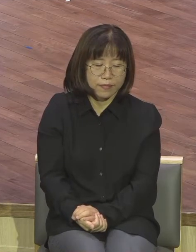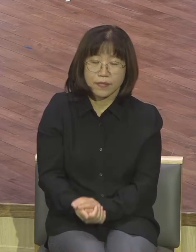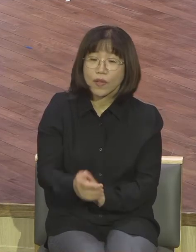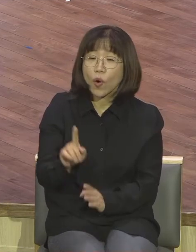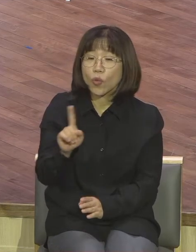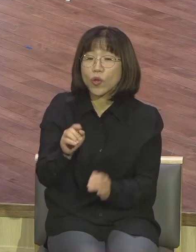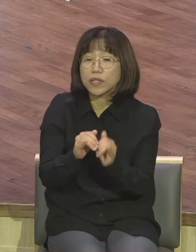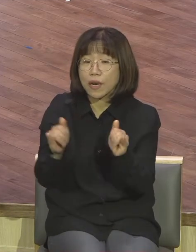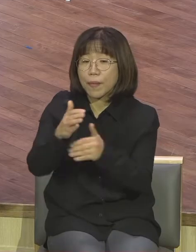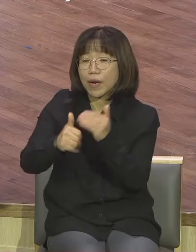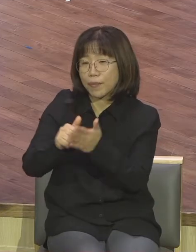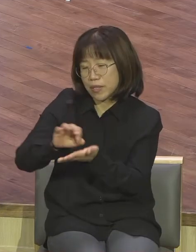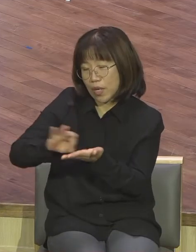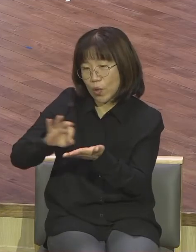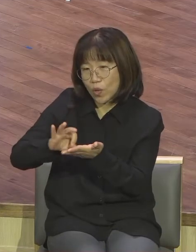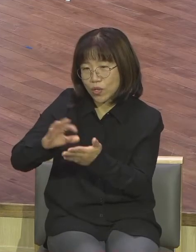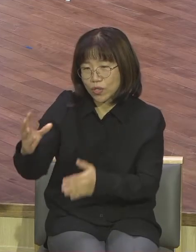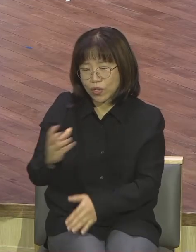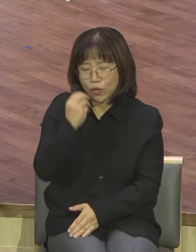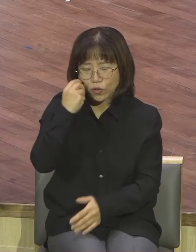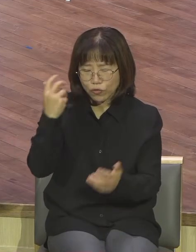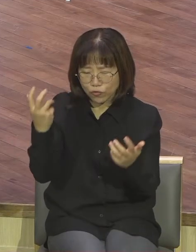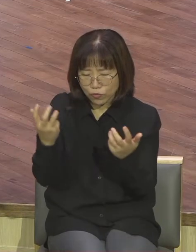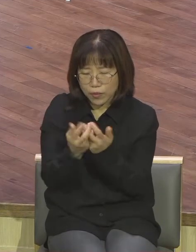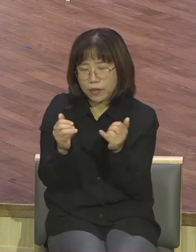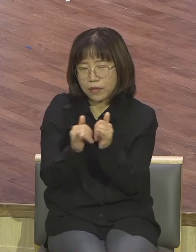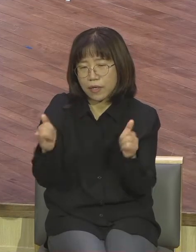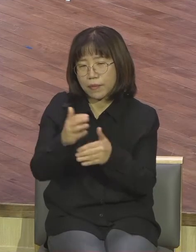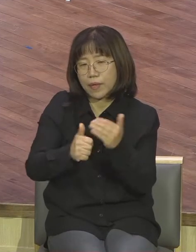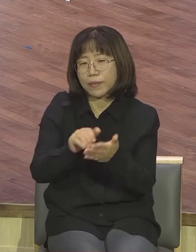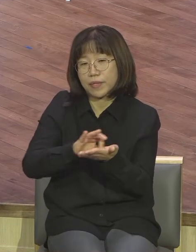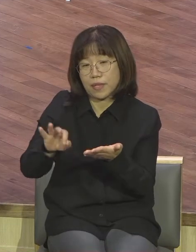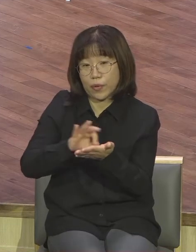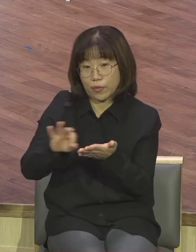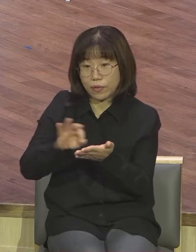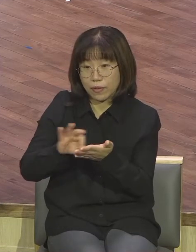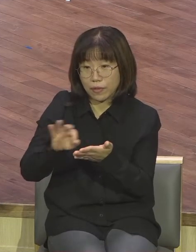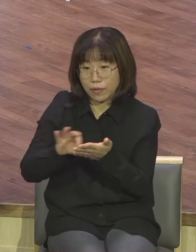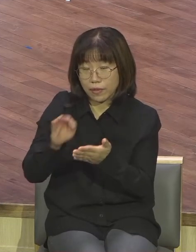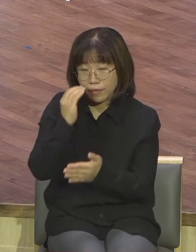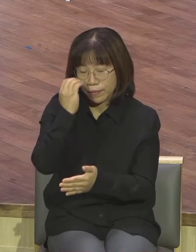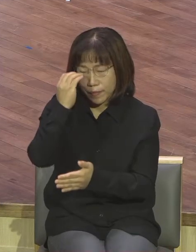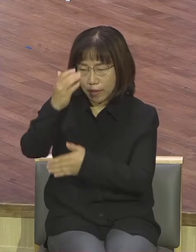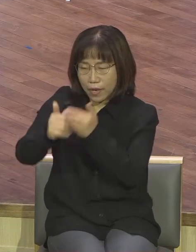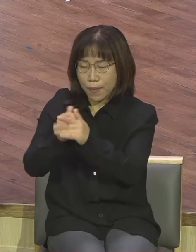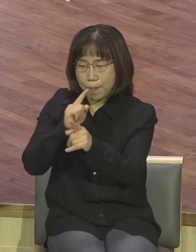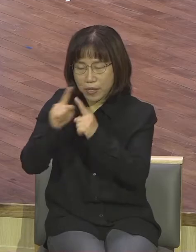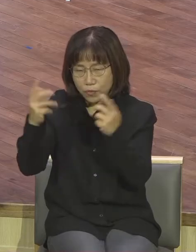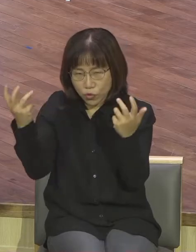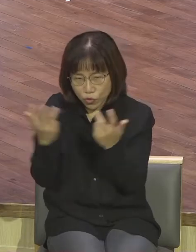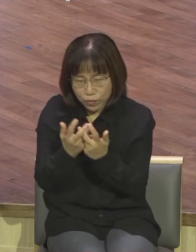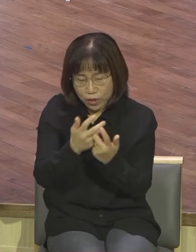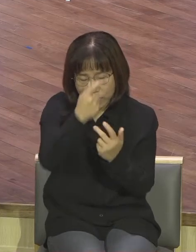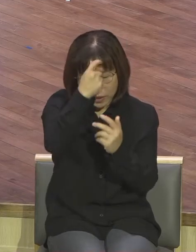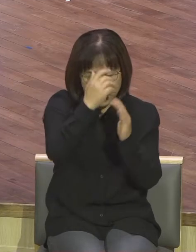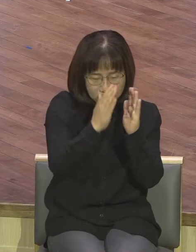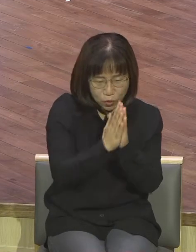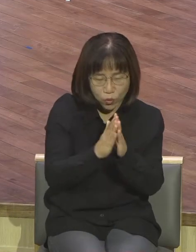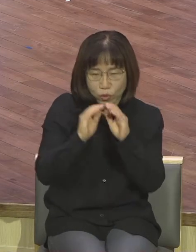성령 충만한 사람 성령 충만한 사람 말씀 충만, 기도 충만, 전도 충만, 그리스도 충만